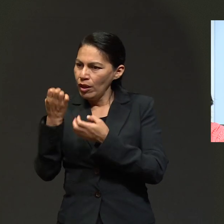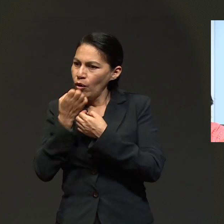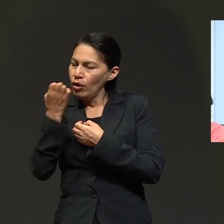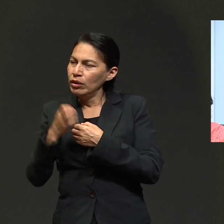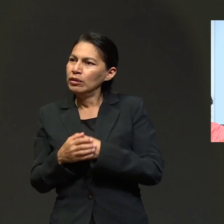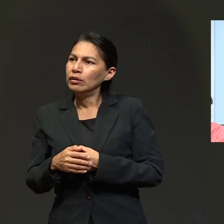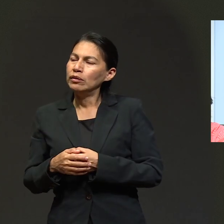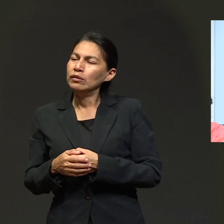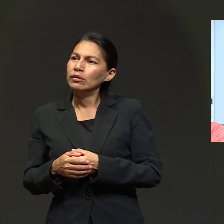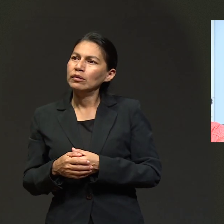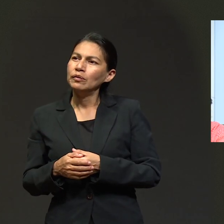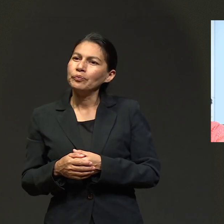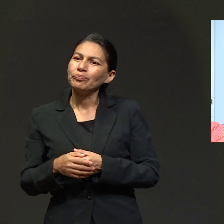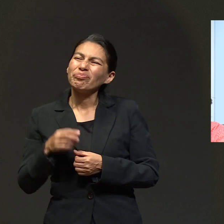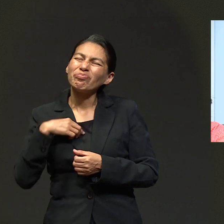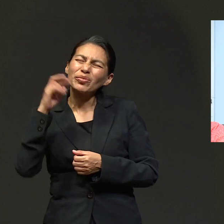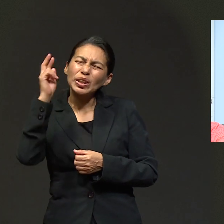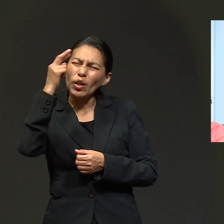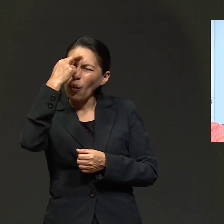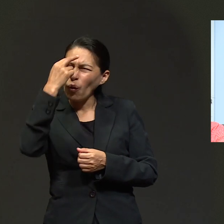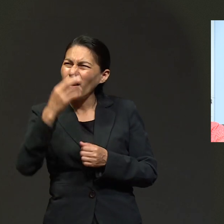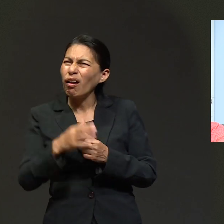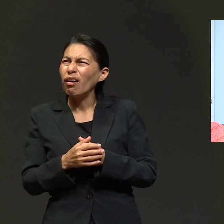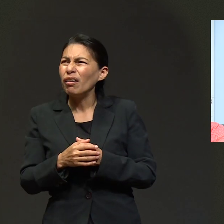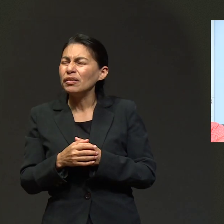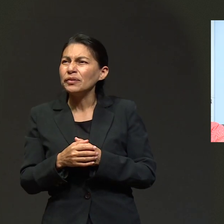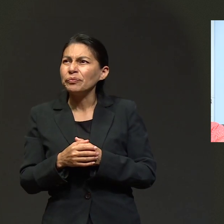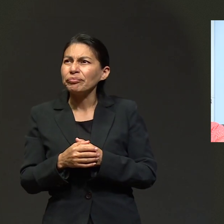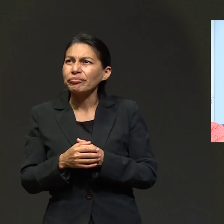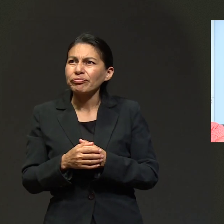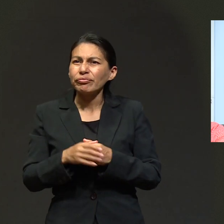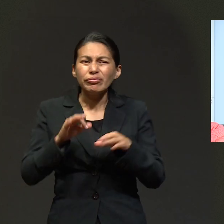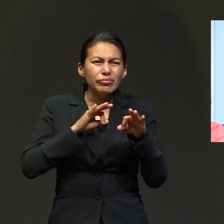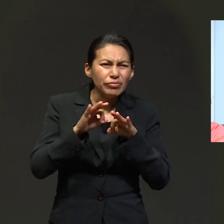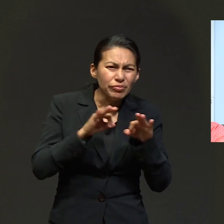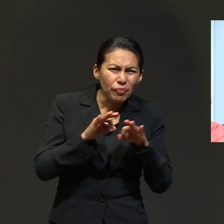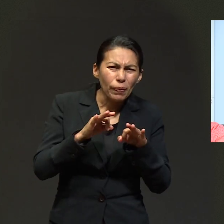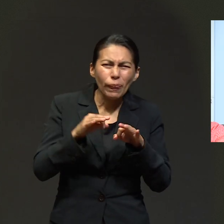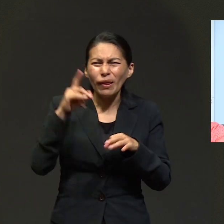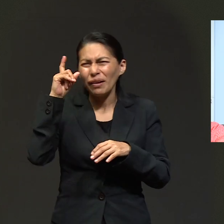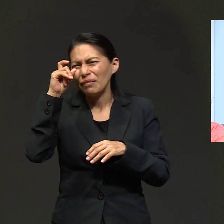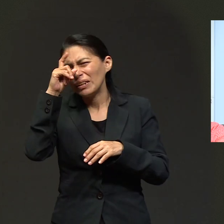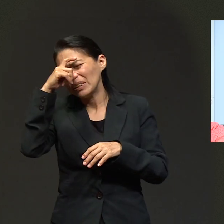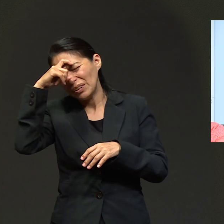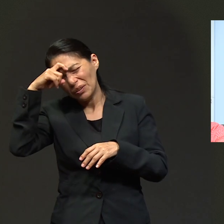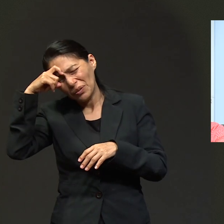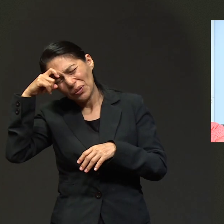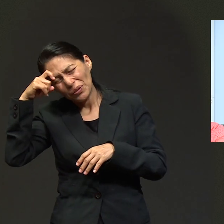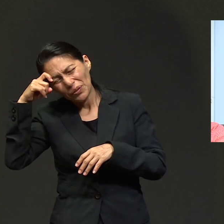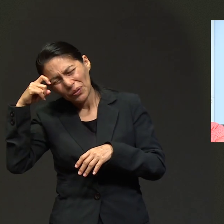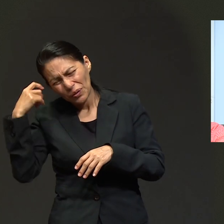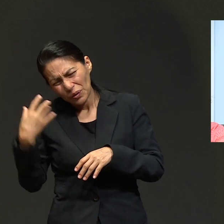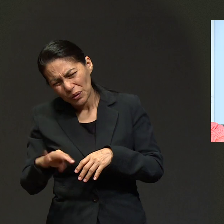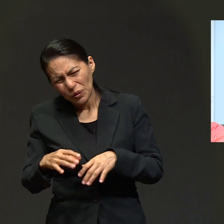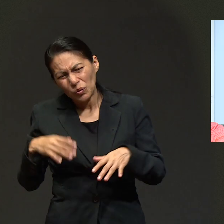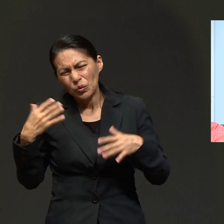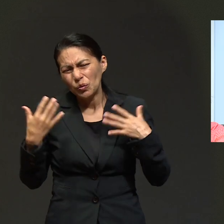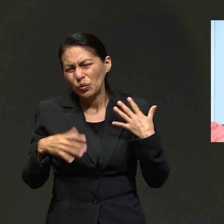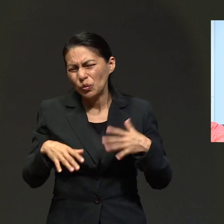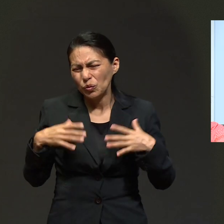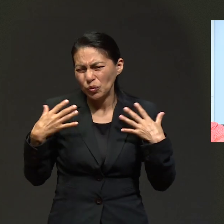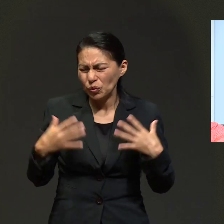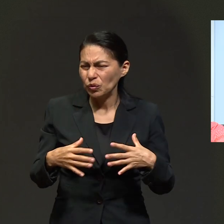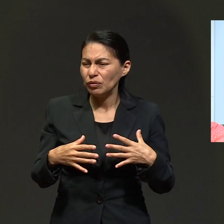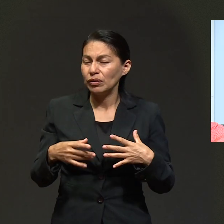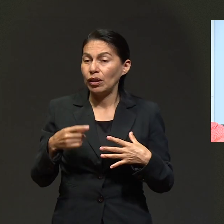pagar mis estudios. Y yo me acuerdo que llegué muy cansado del trabajo y ese día estuvo el sol muy, muy,